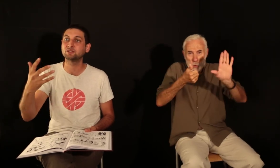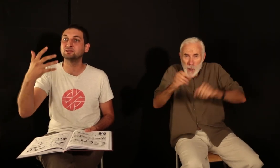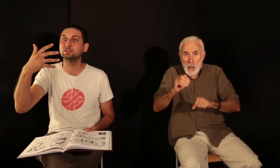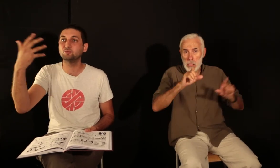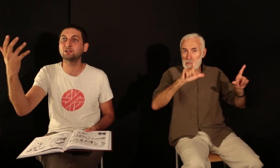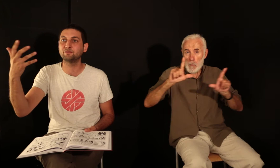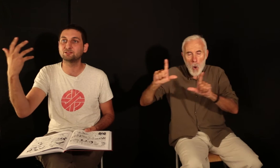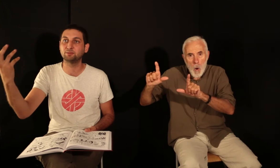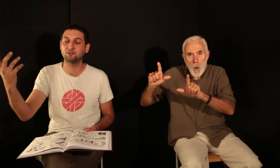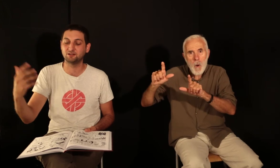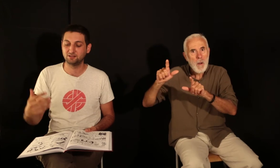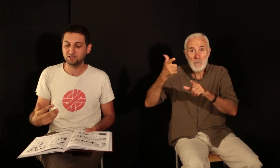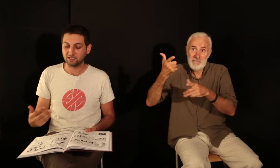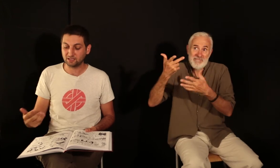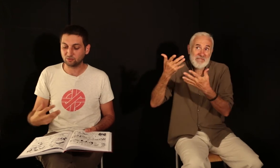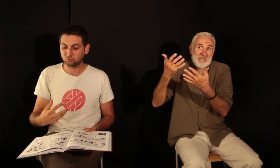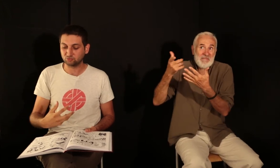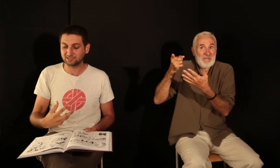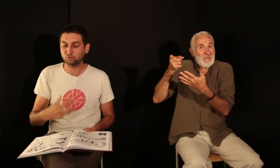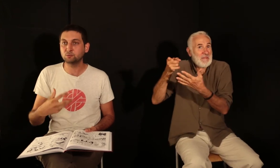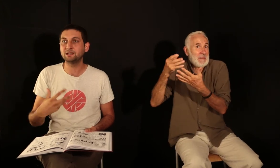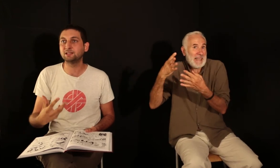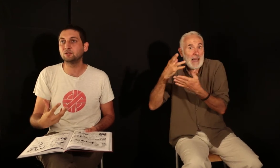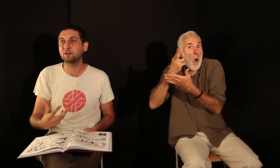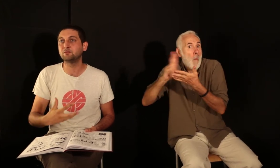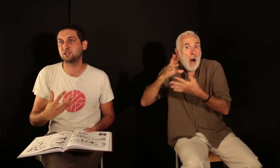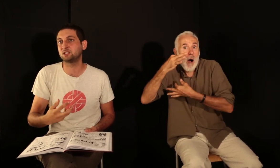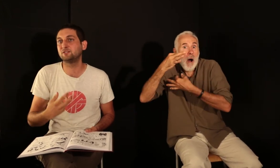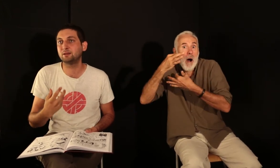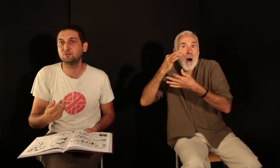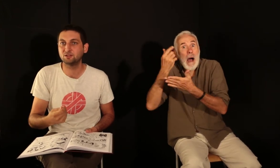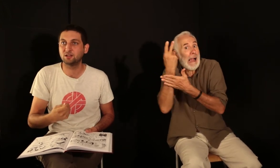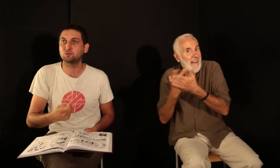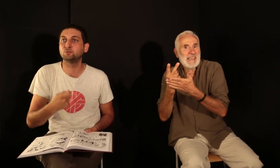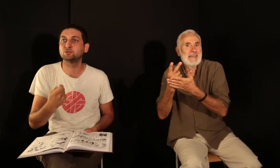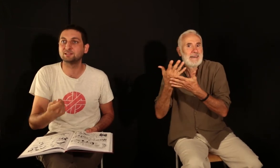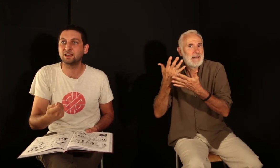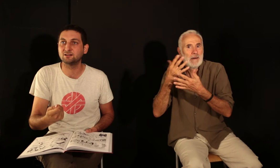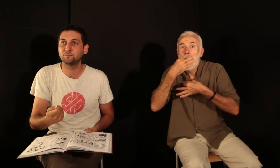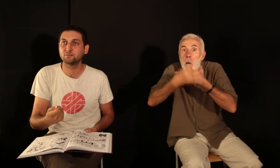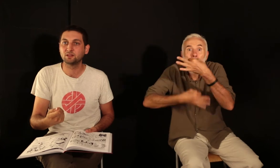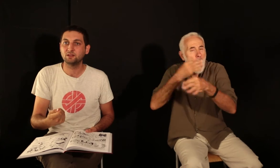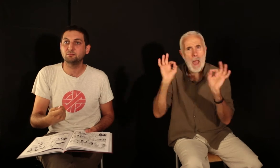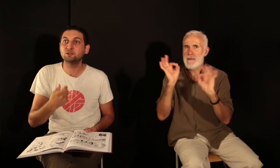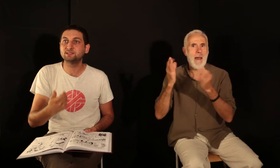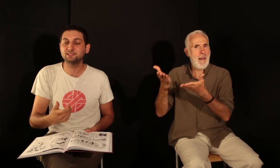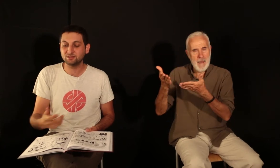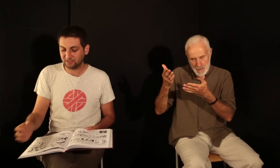en tout cas de ses romans graphiques sans parole. Et cette Walkman, là-dedans, va à la fois chercher évidemment un contenu social, mais aussi des